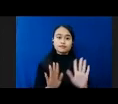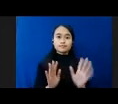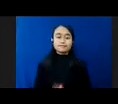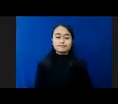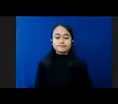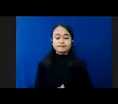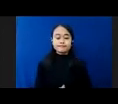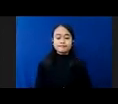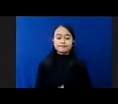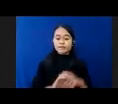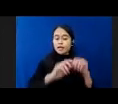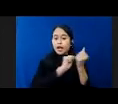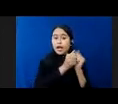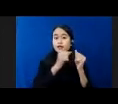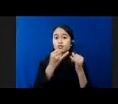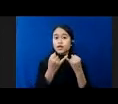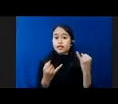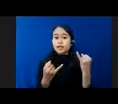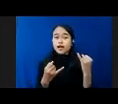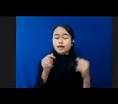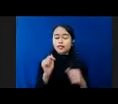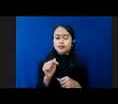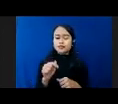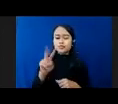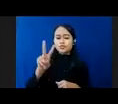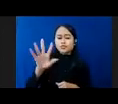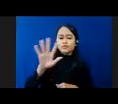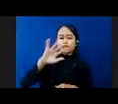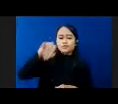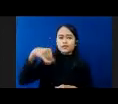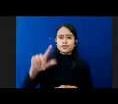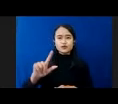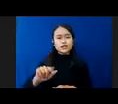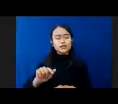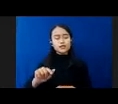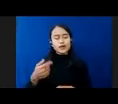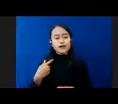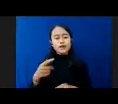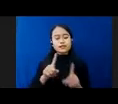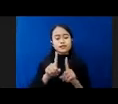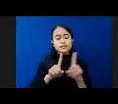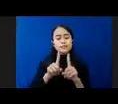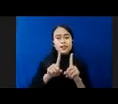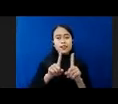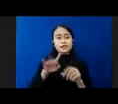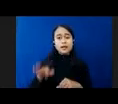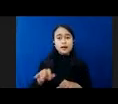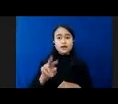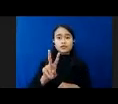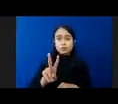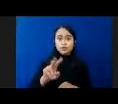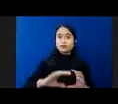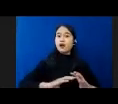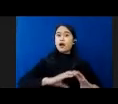Kasus Yang Terakhir Sekali Di 25 Juli Ada Sebelas Anak Dua Di Antaranya Hamil